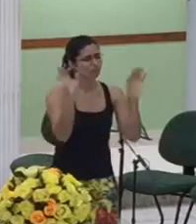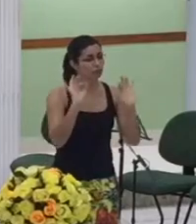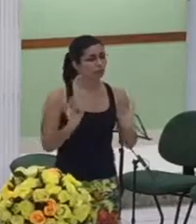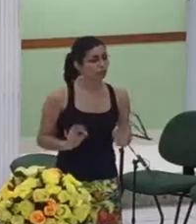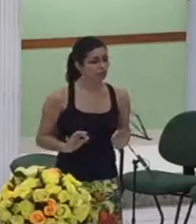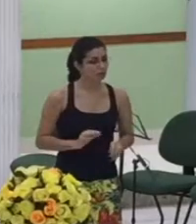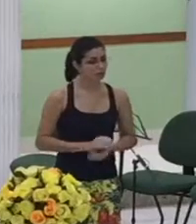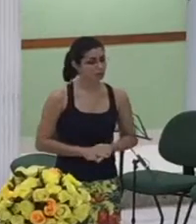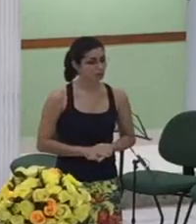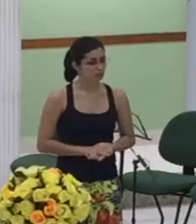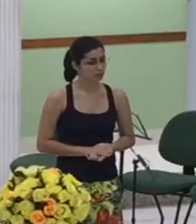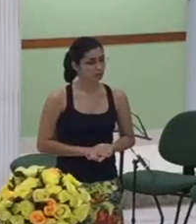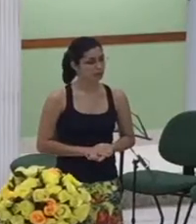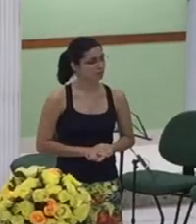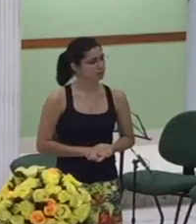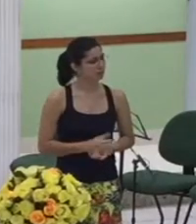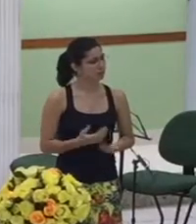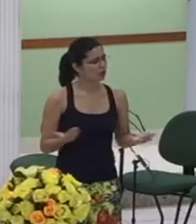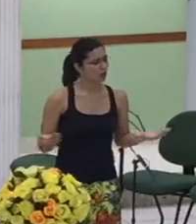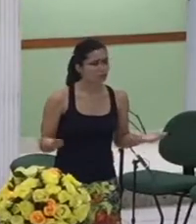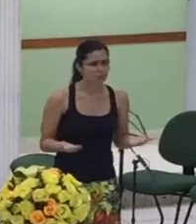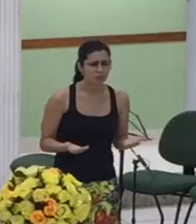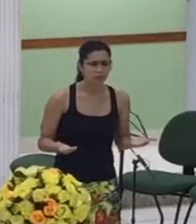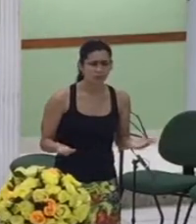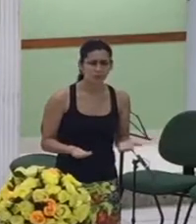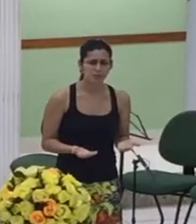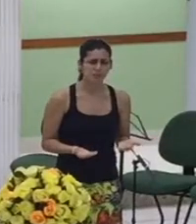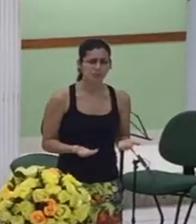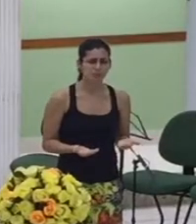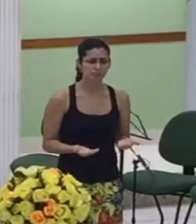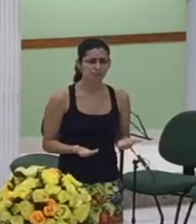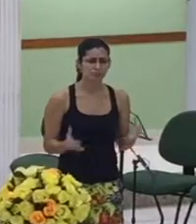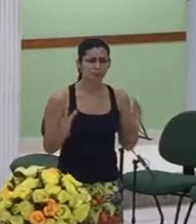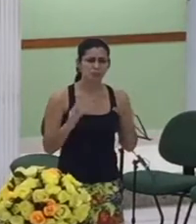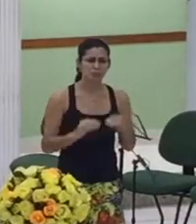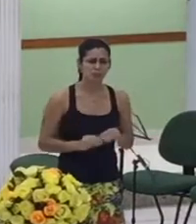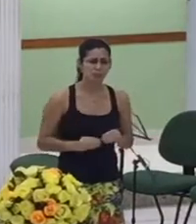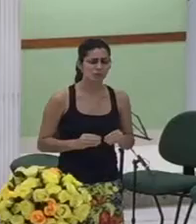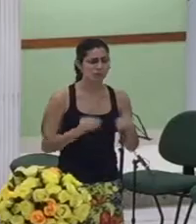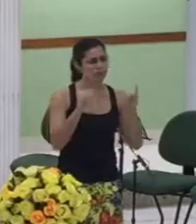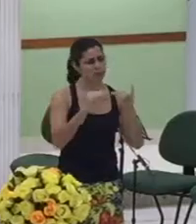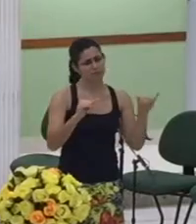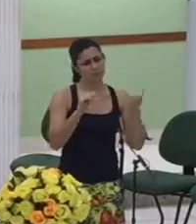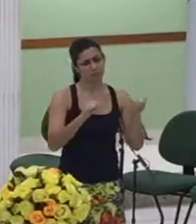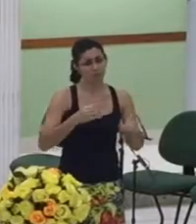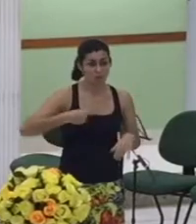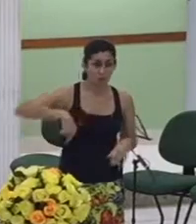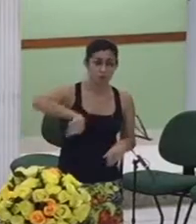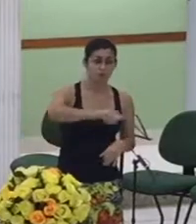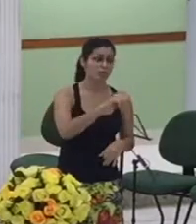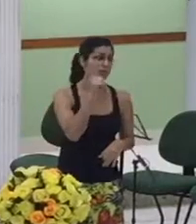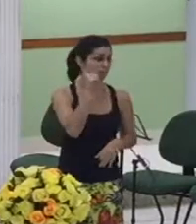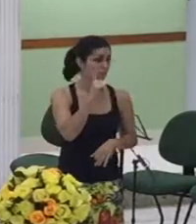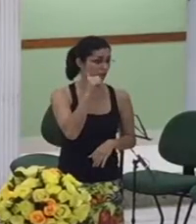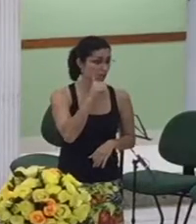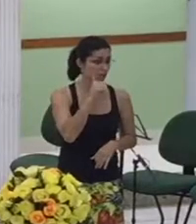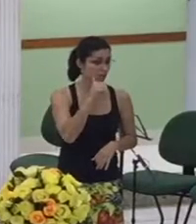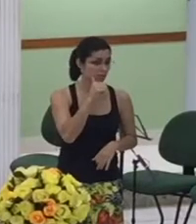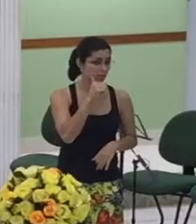honrado de nessa noite poder dizer que vocês mulheres são parte fundamental do reino de Deus aqui nesta